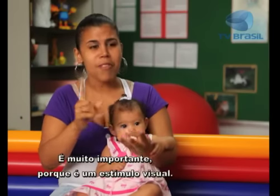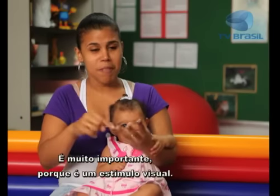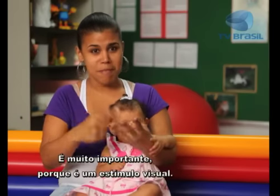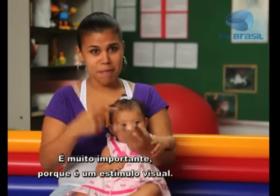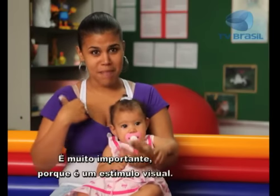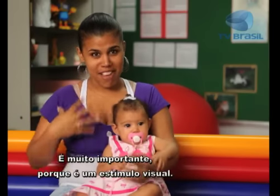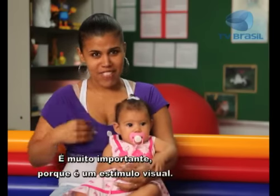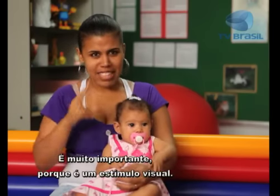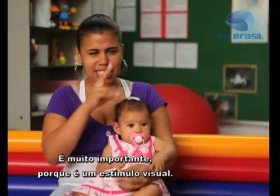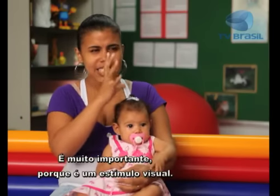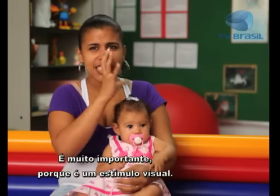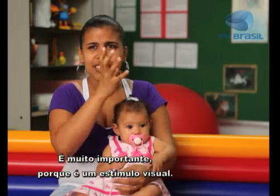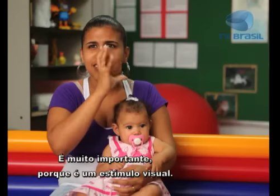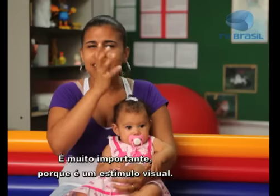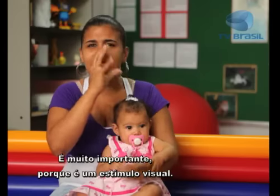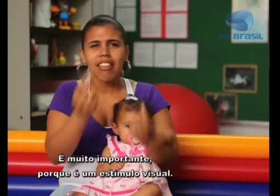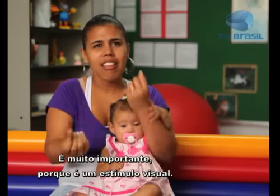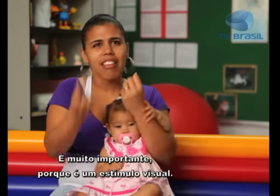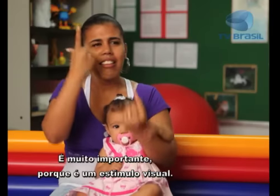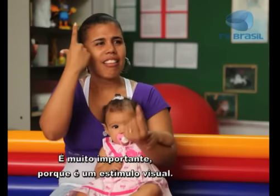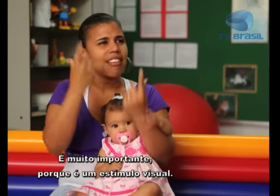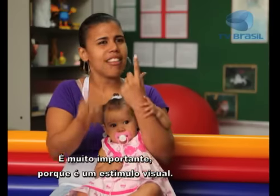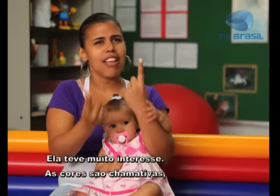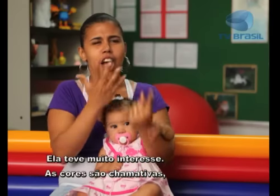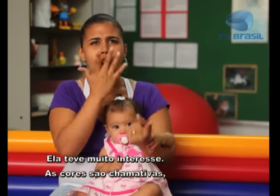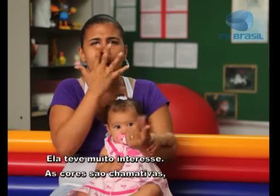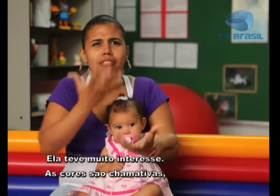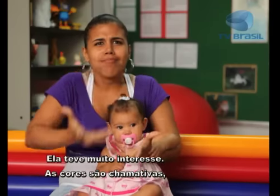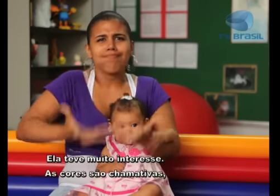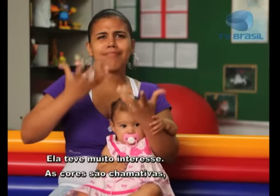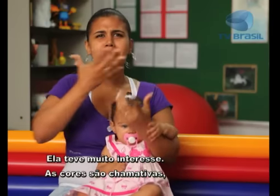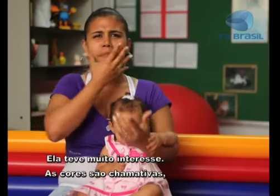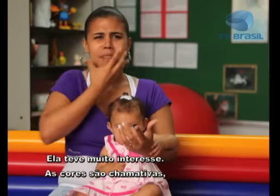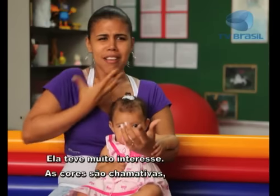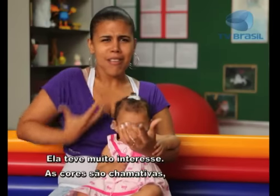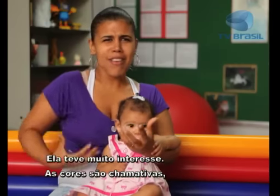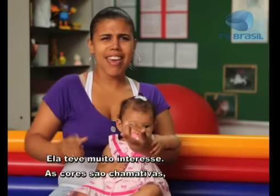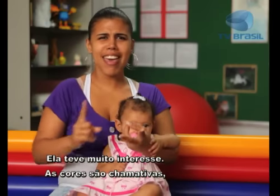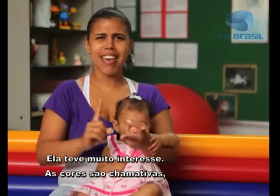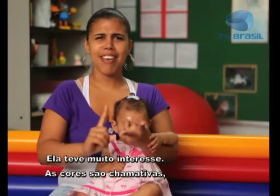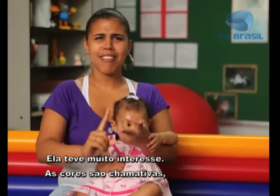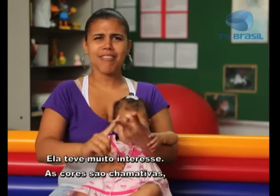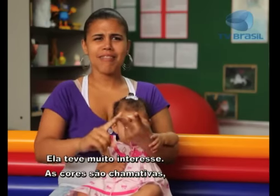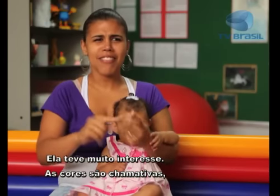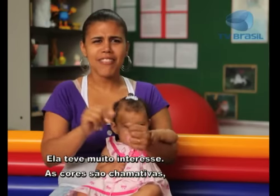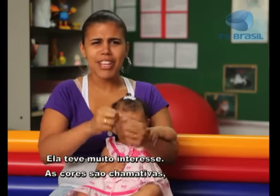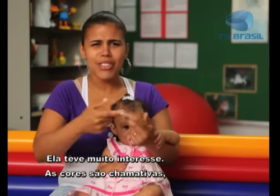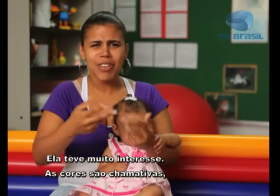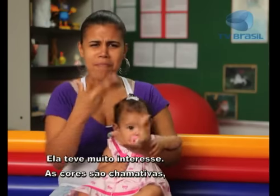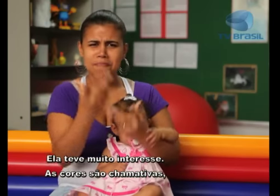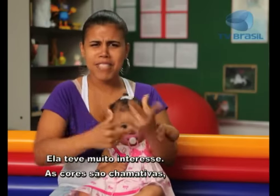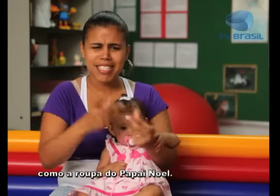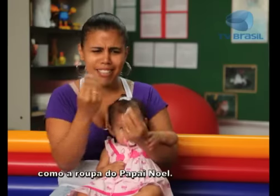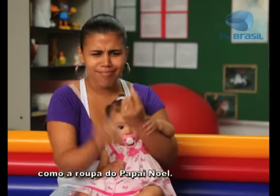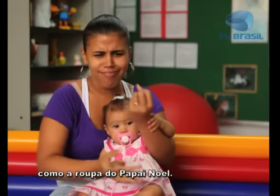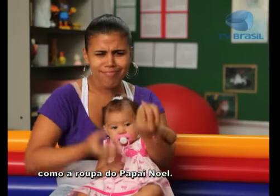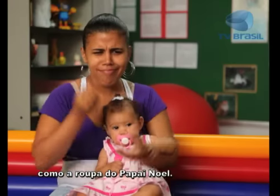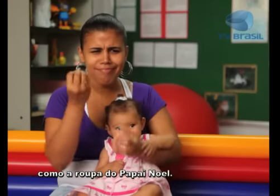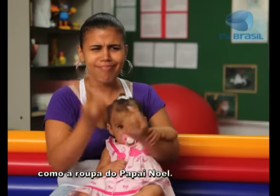importante porque é um estímulo visual. Ela teve muito interesse, né, as cores são bastante chamativas, a roupa vermelha do Papai